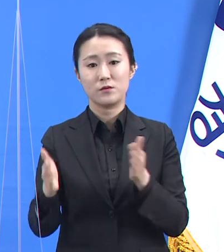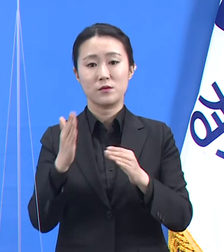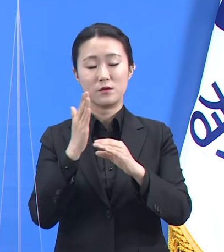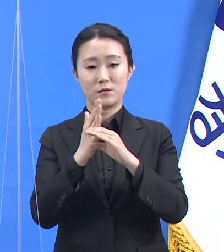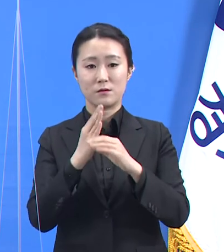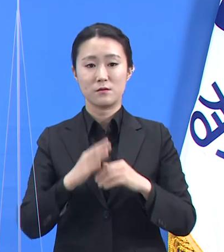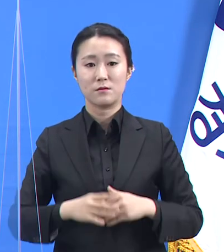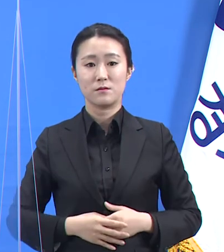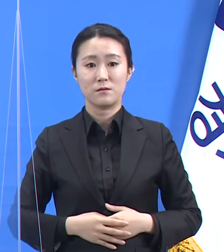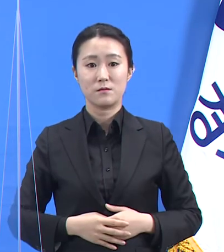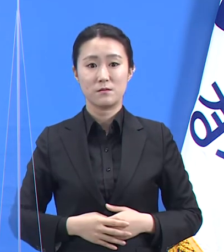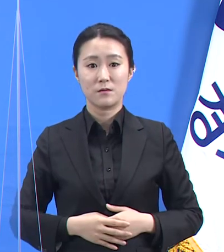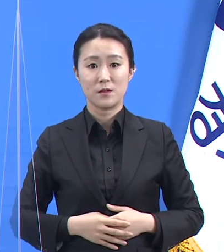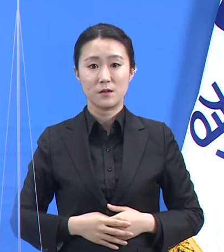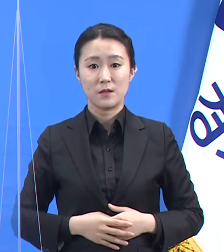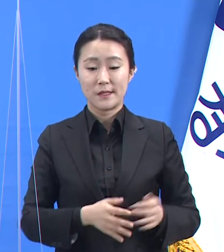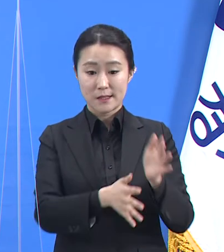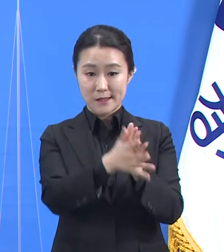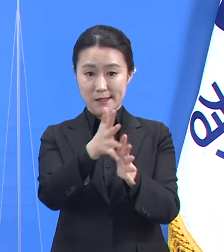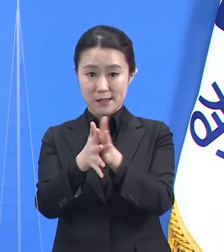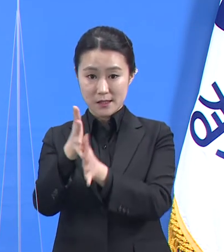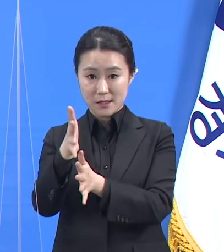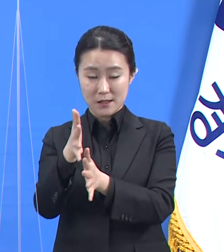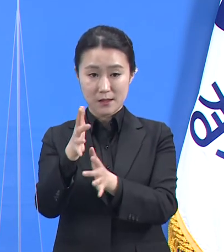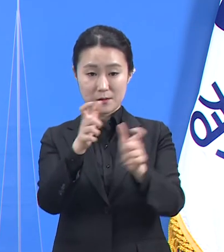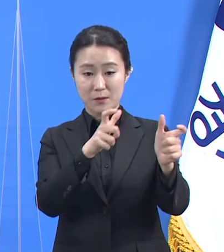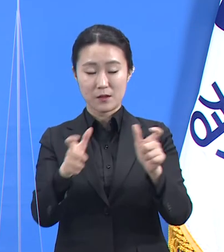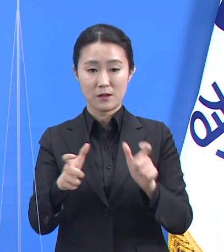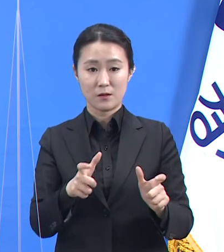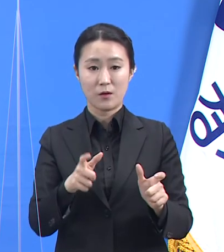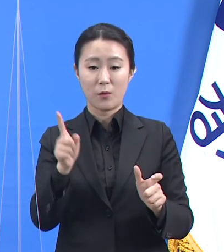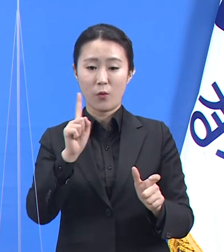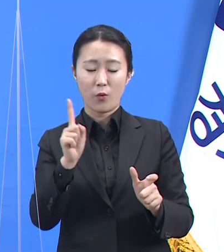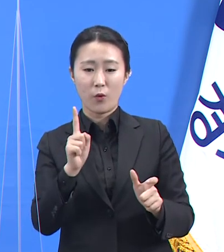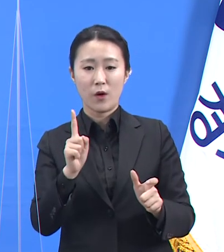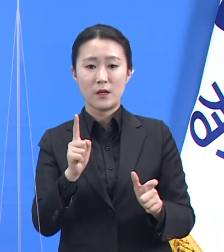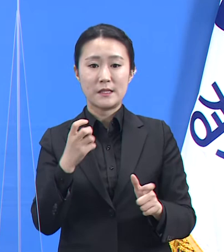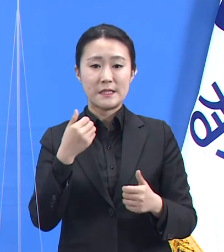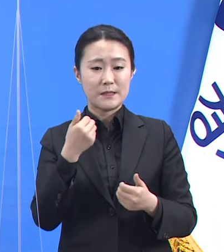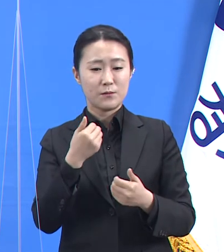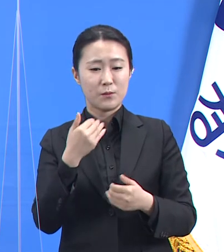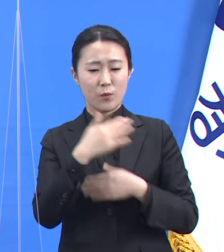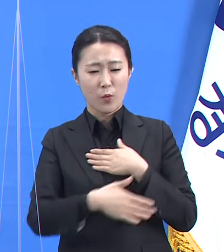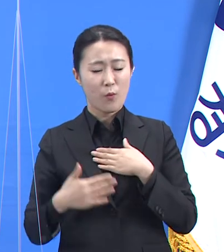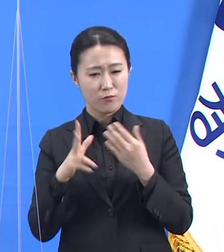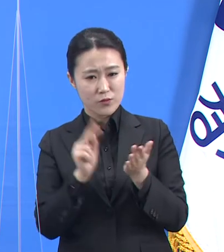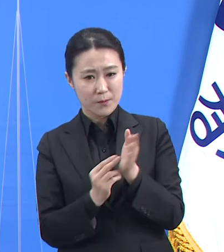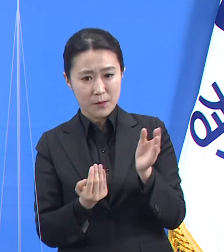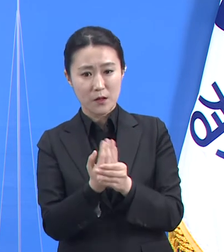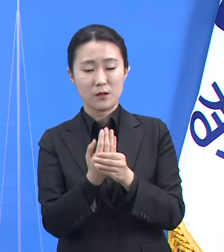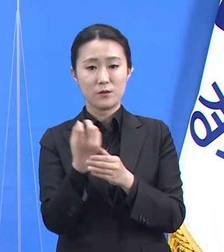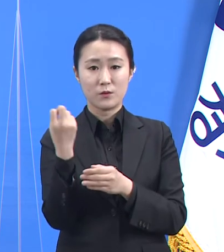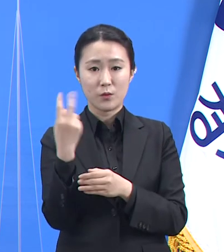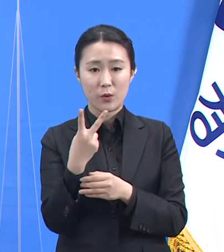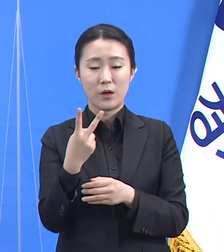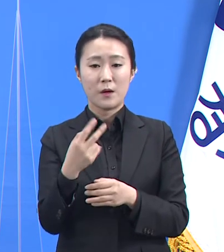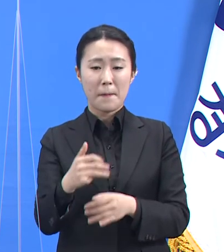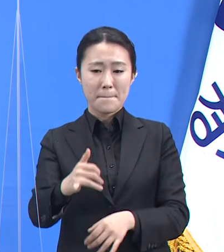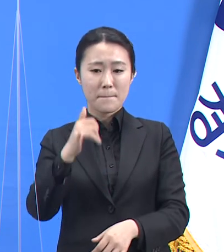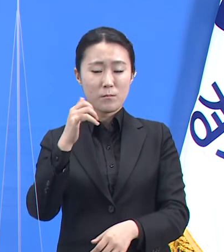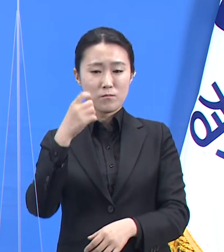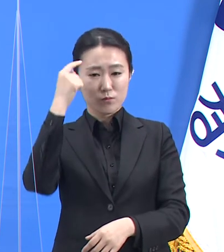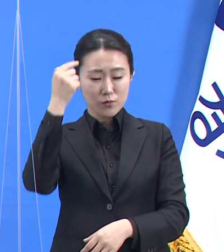시군에서 이상 반응과 각종 민원 응대를 위한 자원을 충분히 확보하고 기간 동안 안정적으로